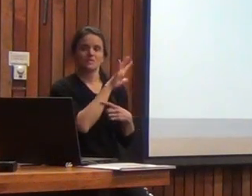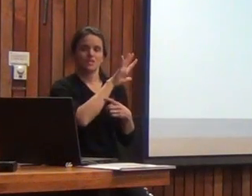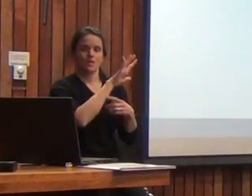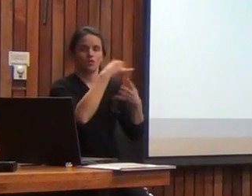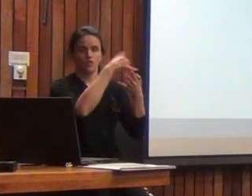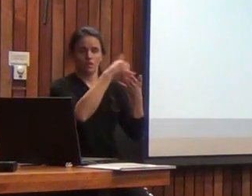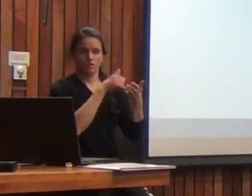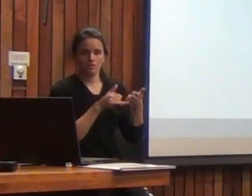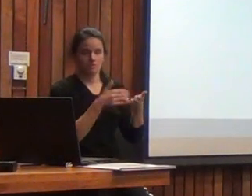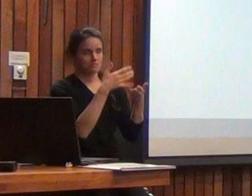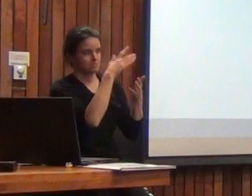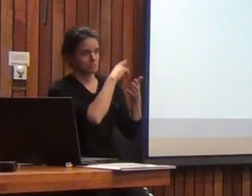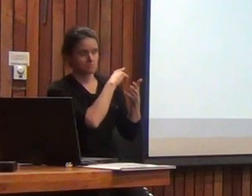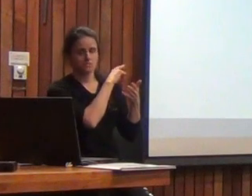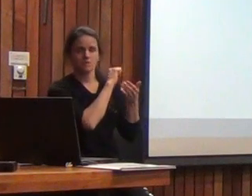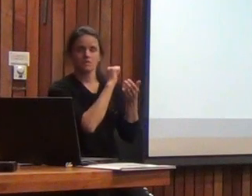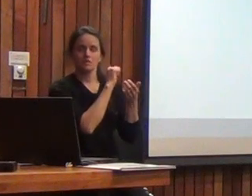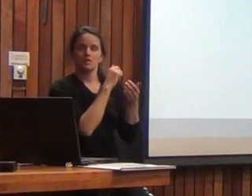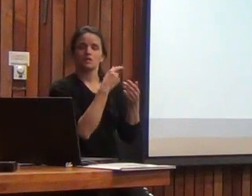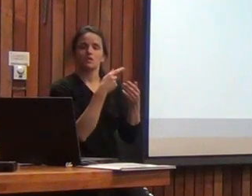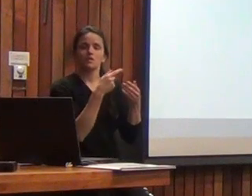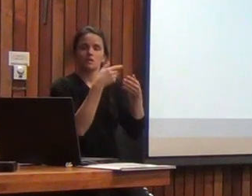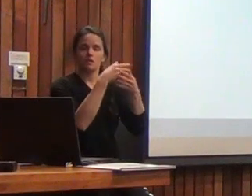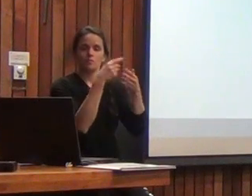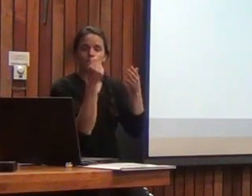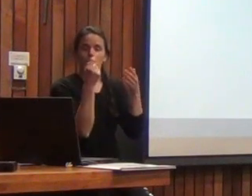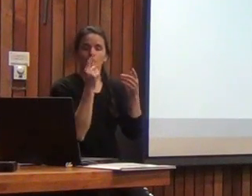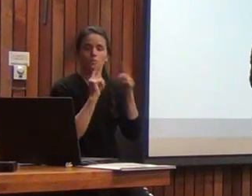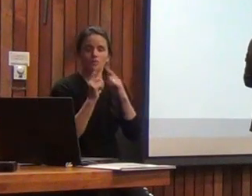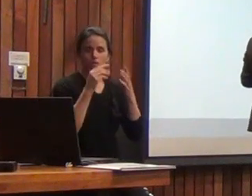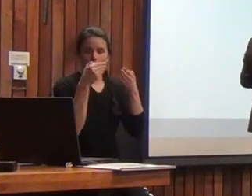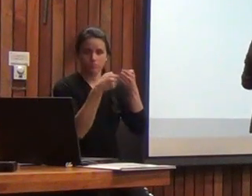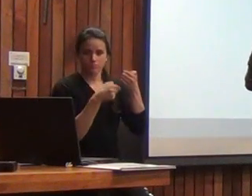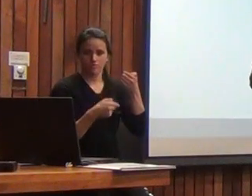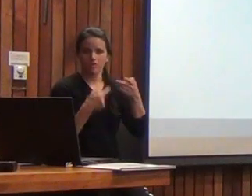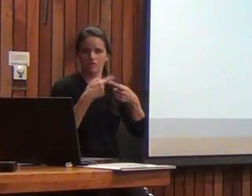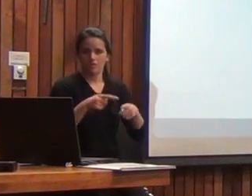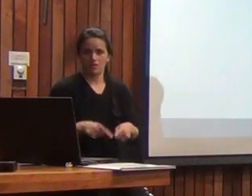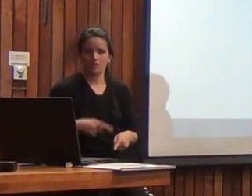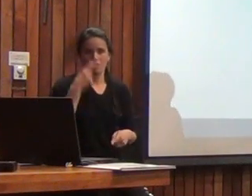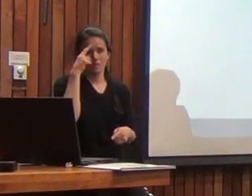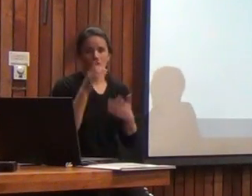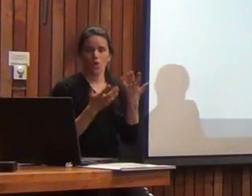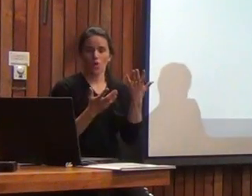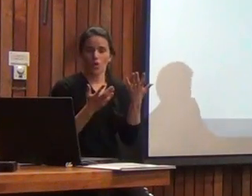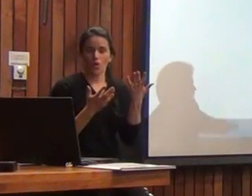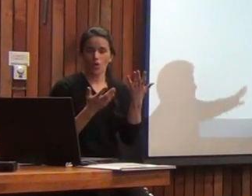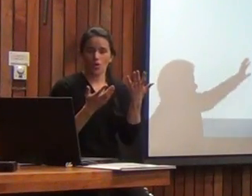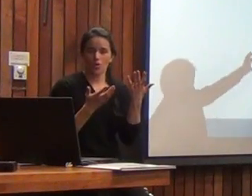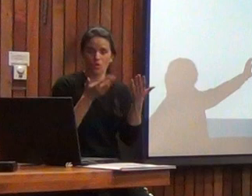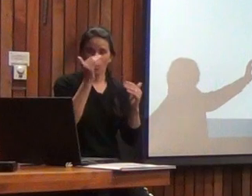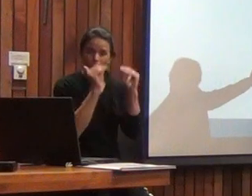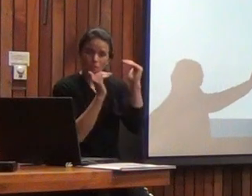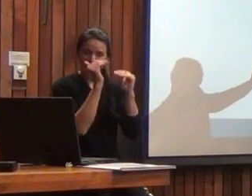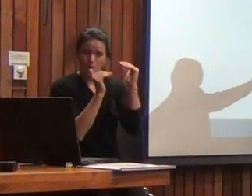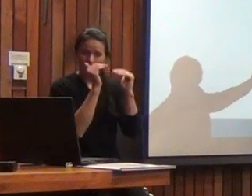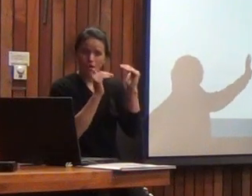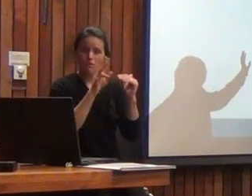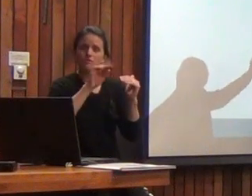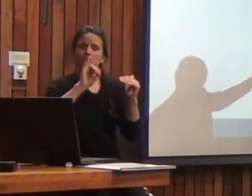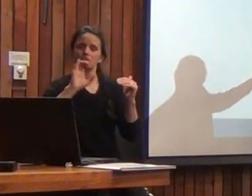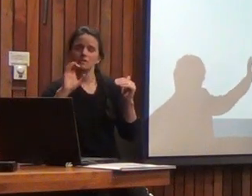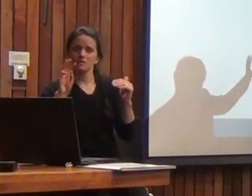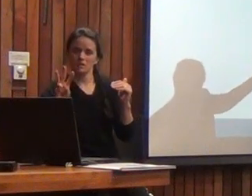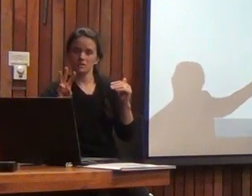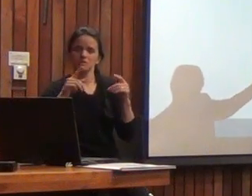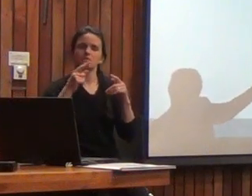índices ¿sí? las subprudas son distintas pero si lo comparamos con el de BIS-3 nosotros diríamos